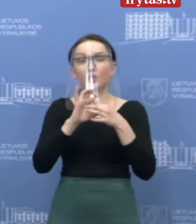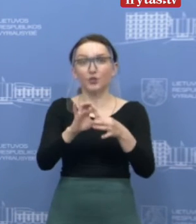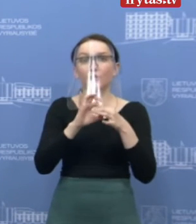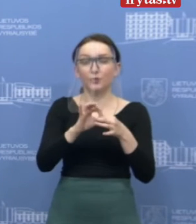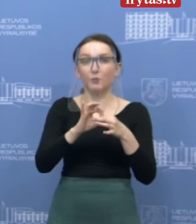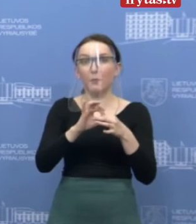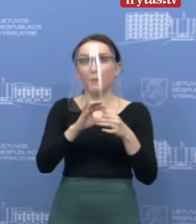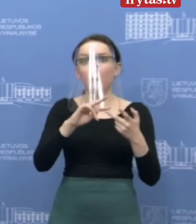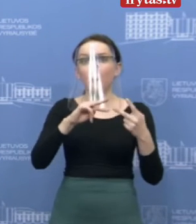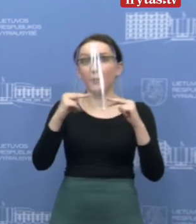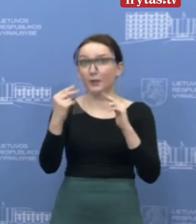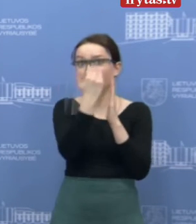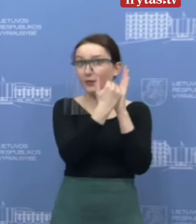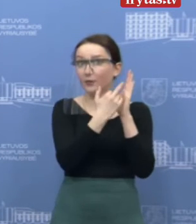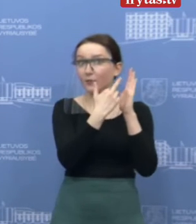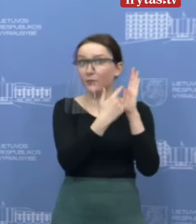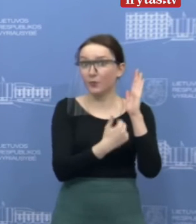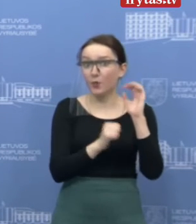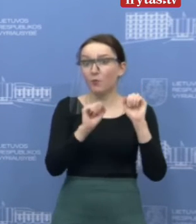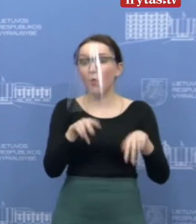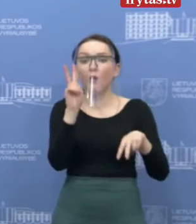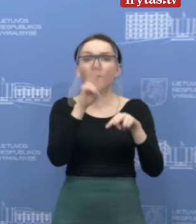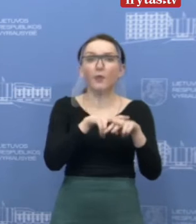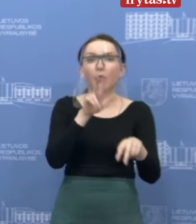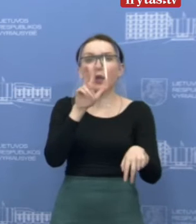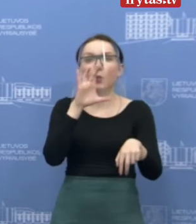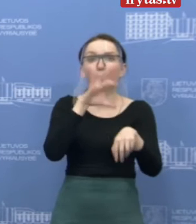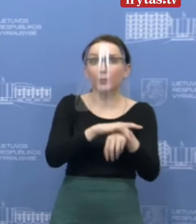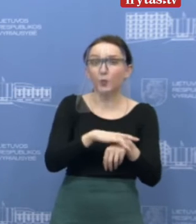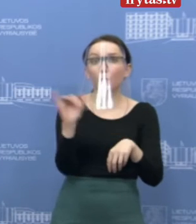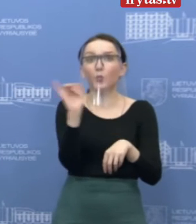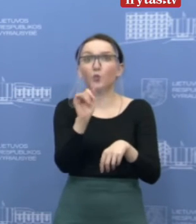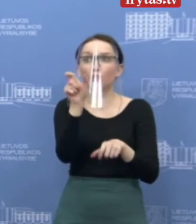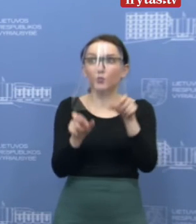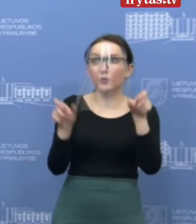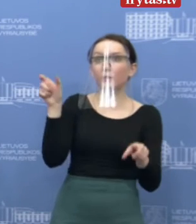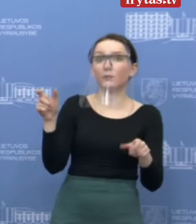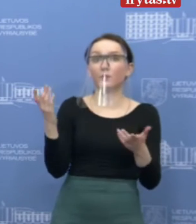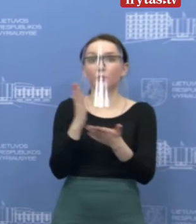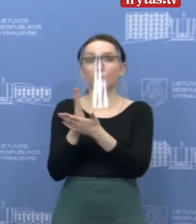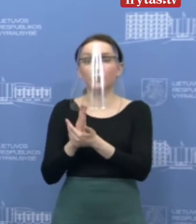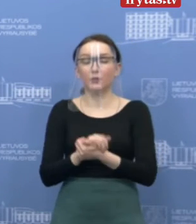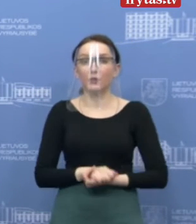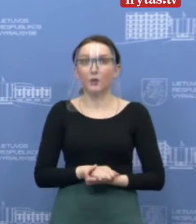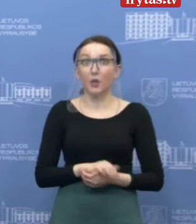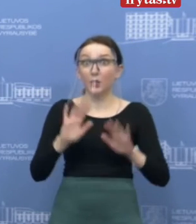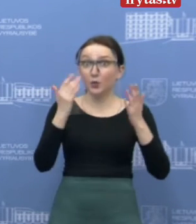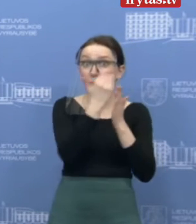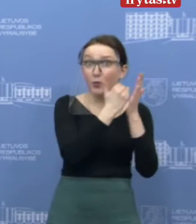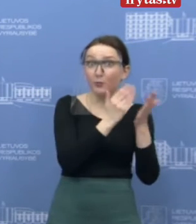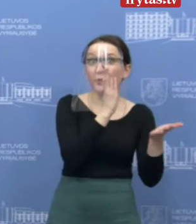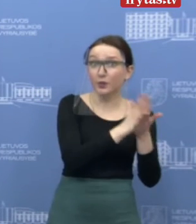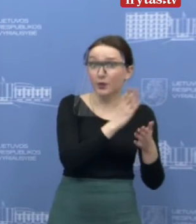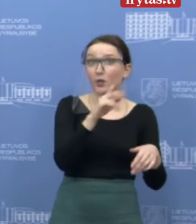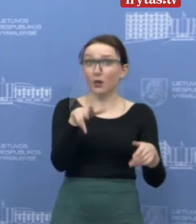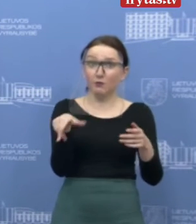įskatimo pakeitimu, kurie leistų nustatyti vietą. Tai ar dar reikia tą įskatimą keisti, jeigu jau turim programėlę, kurį gali